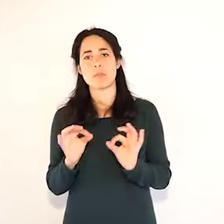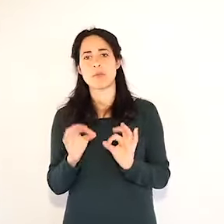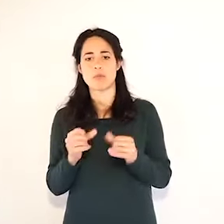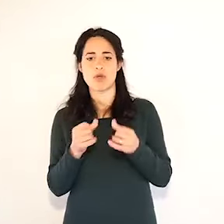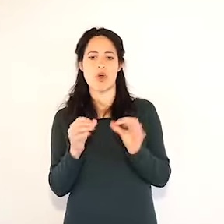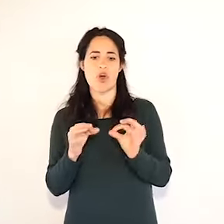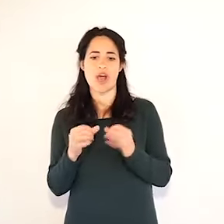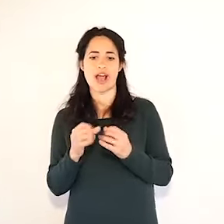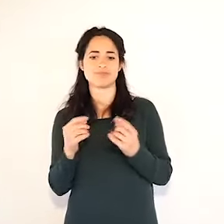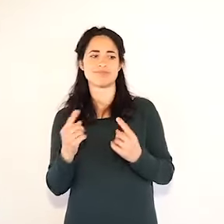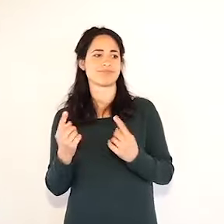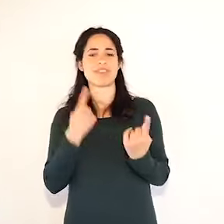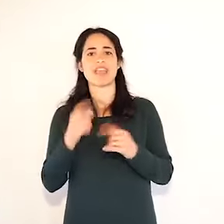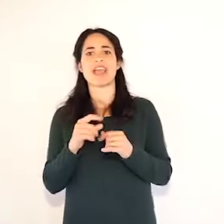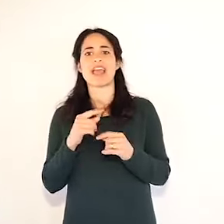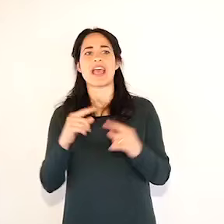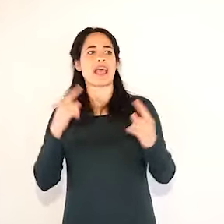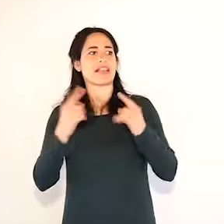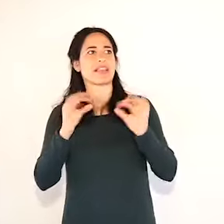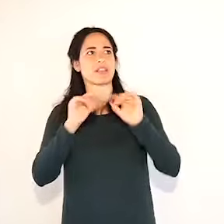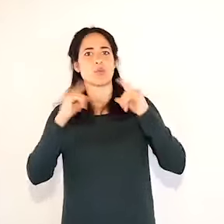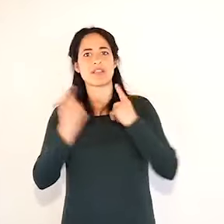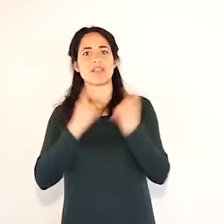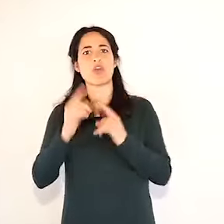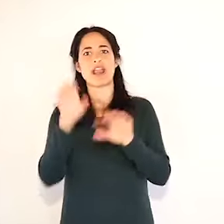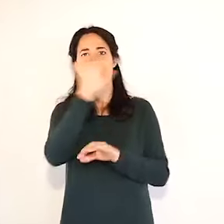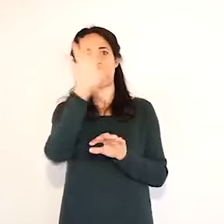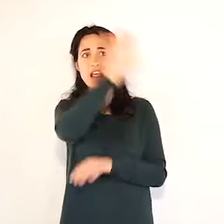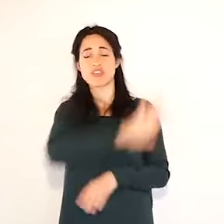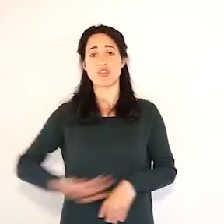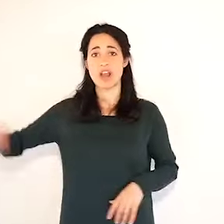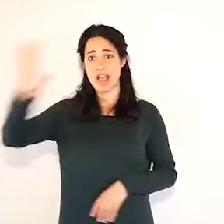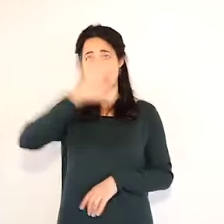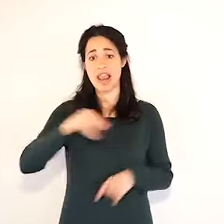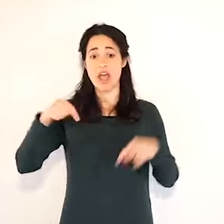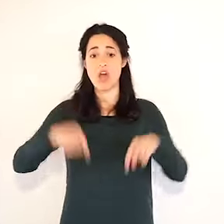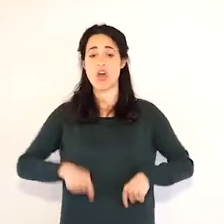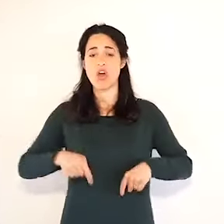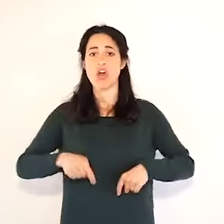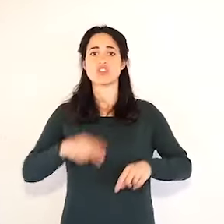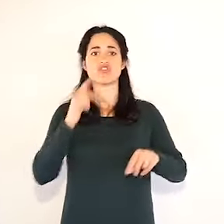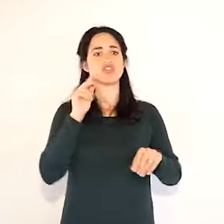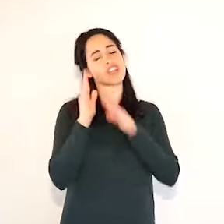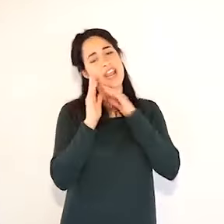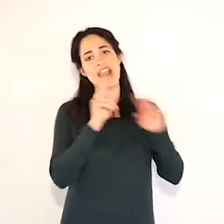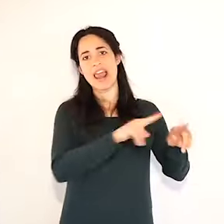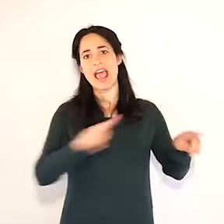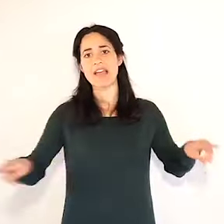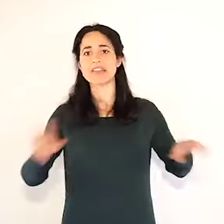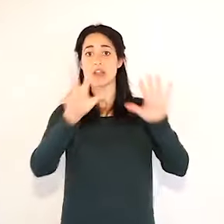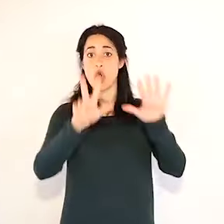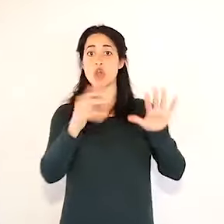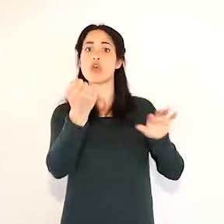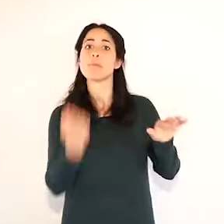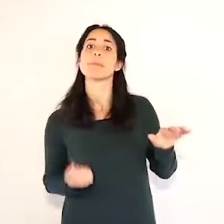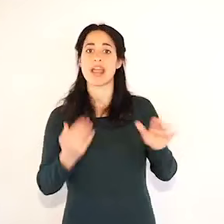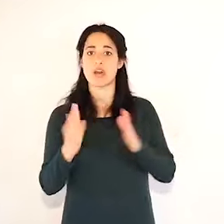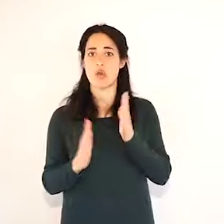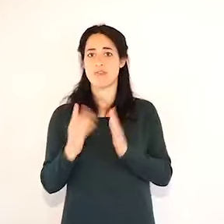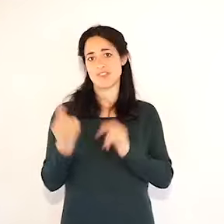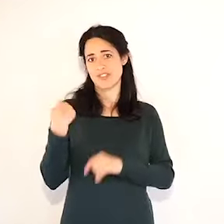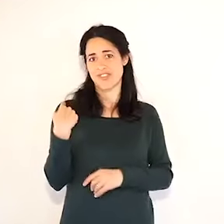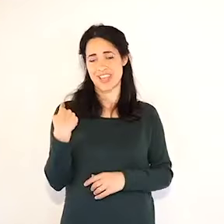meno occupati rispetto a ieri e in 6 giorni abbiamo 70